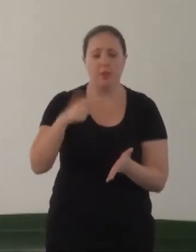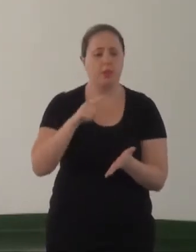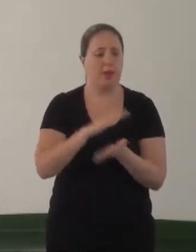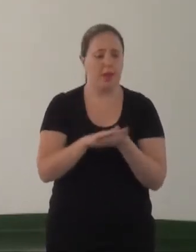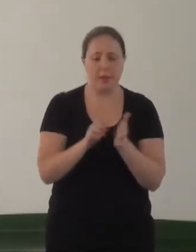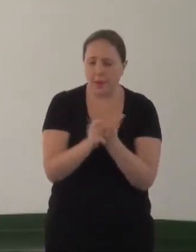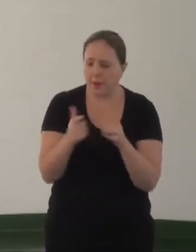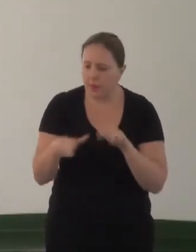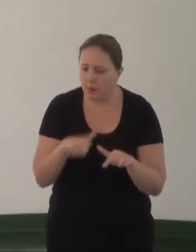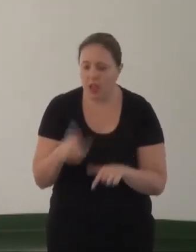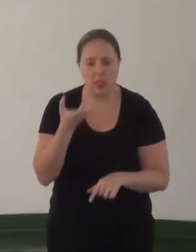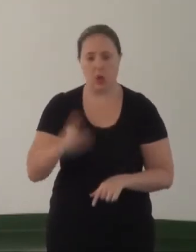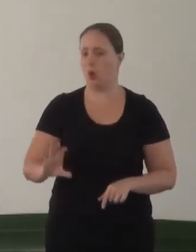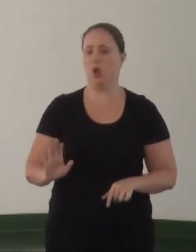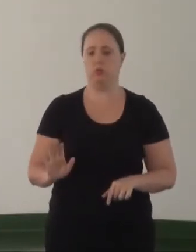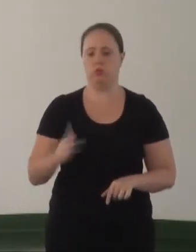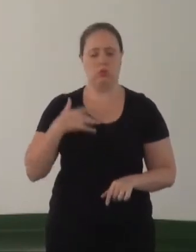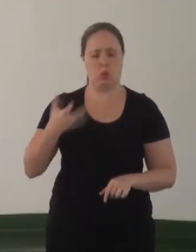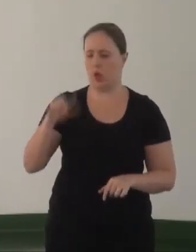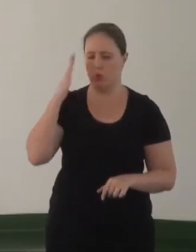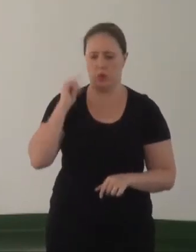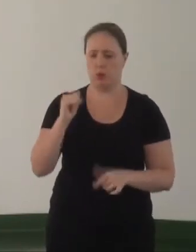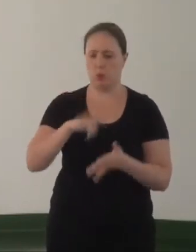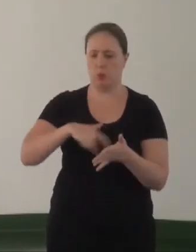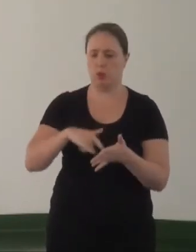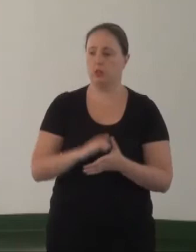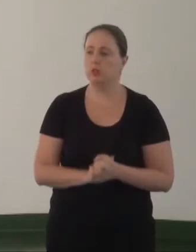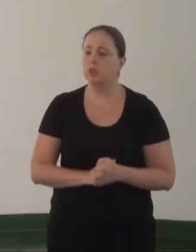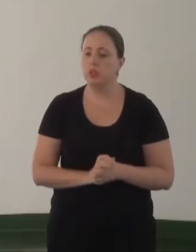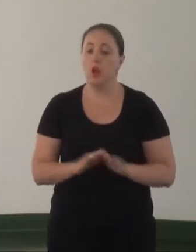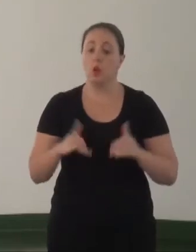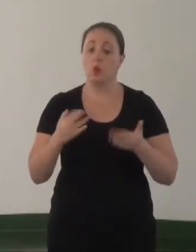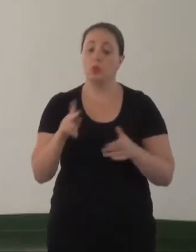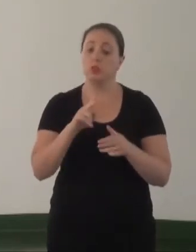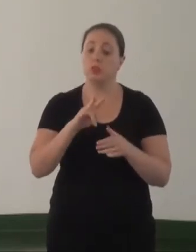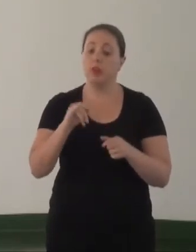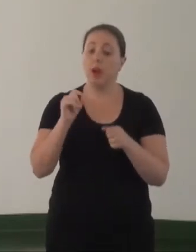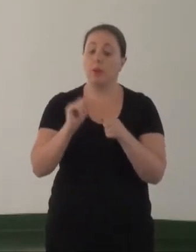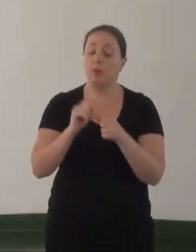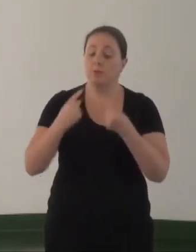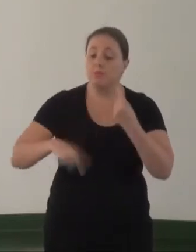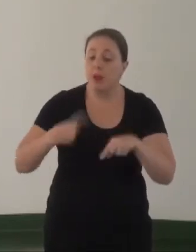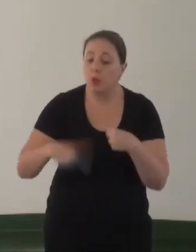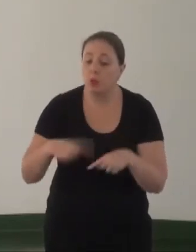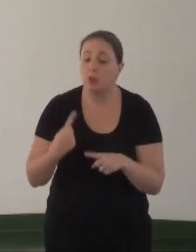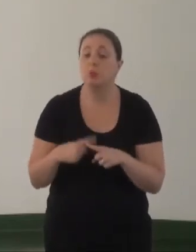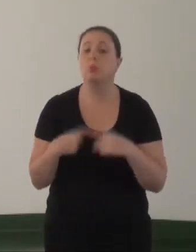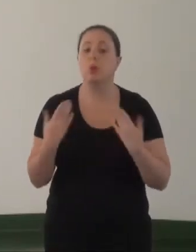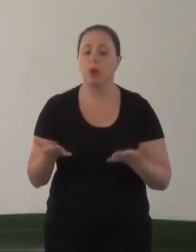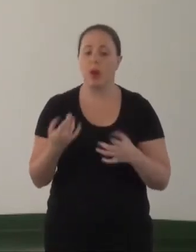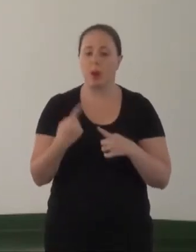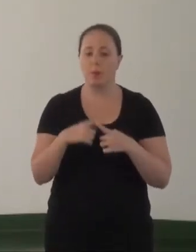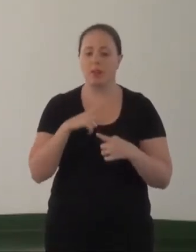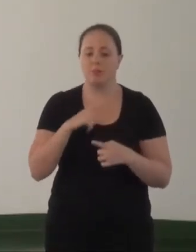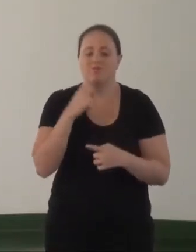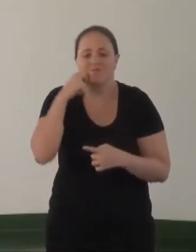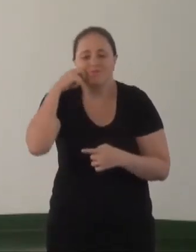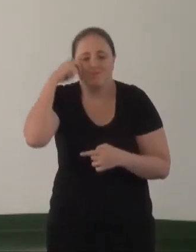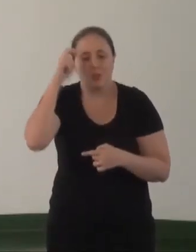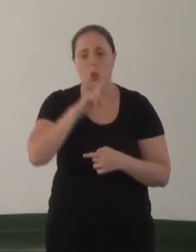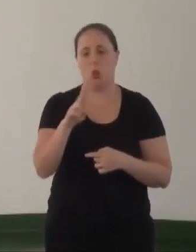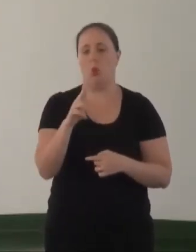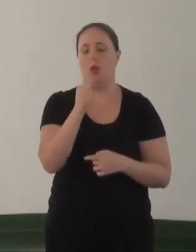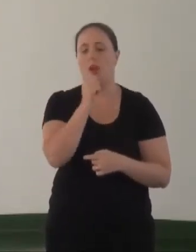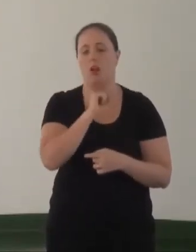não tem carteira de trabalho, e não quero, não quero saber desses documentos. E quando você vai discutir a fundo, é porque há um constrangimento com aquele